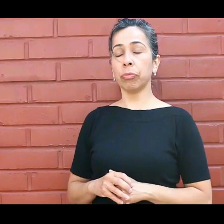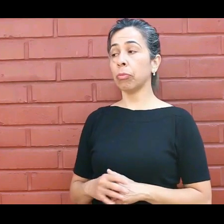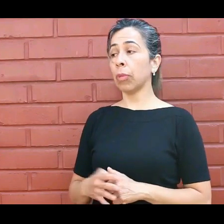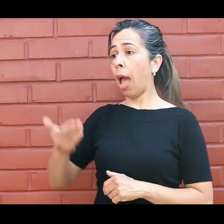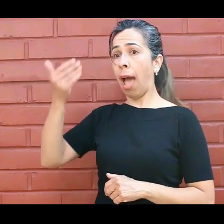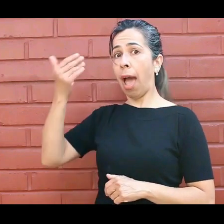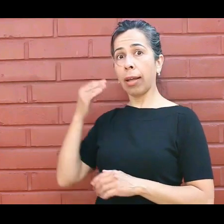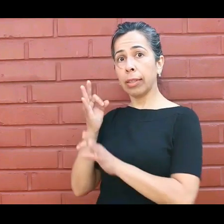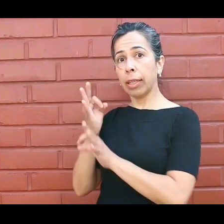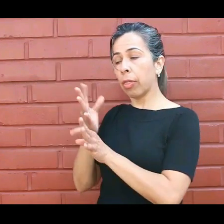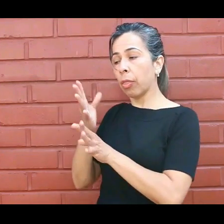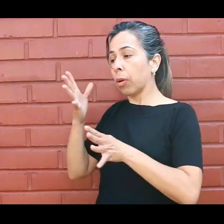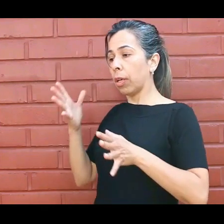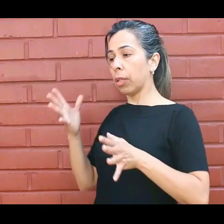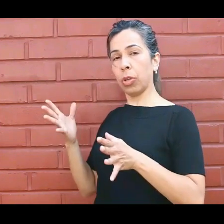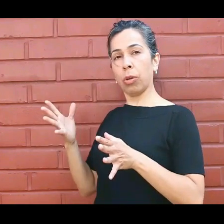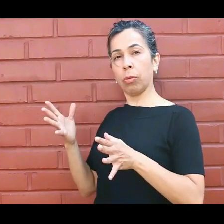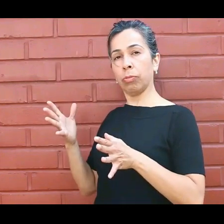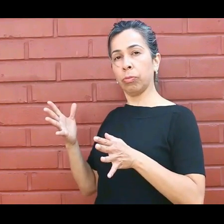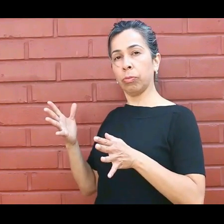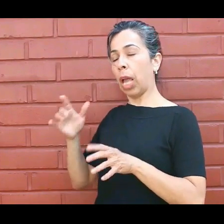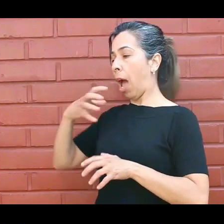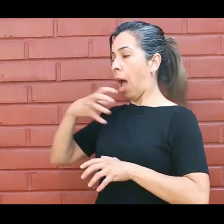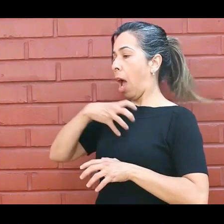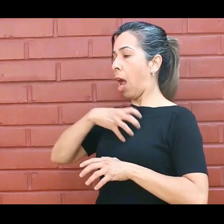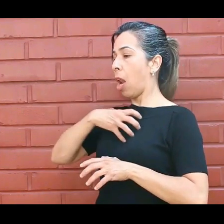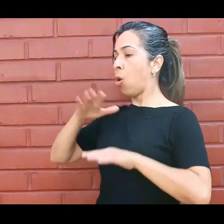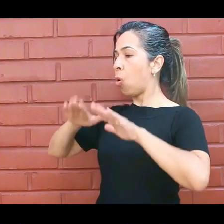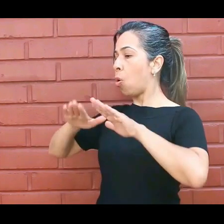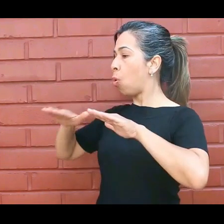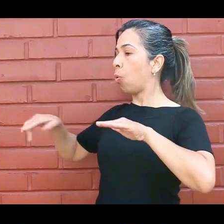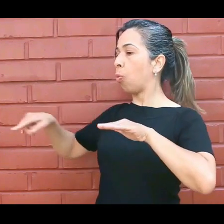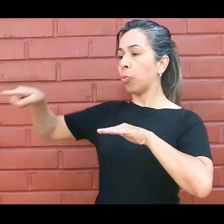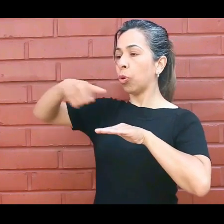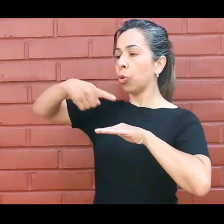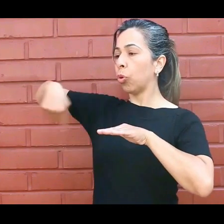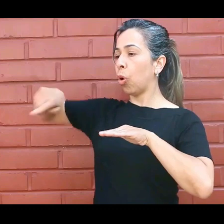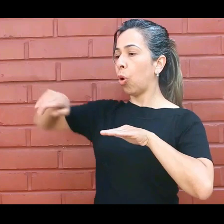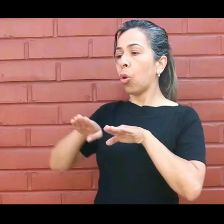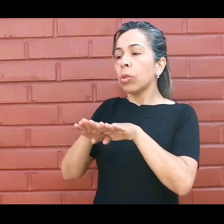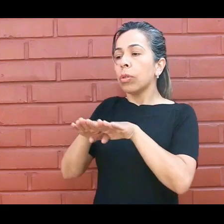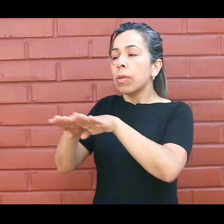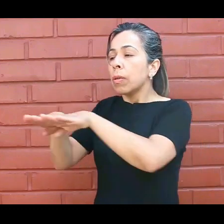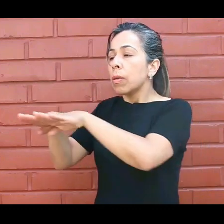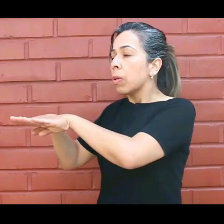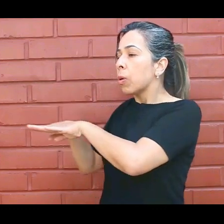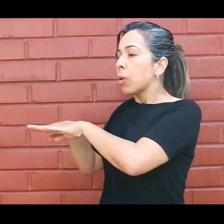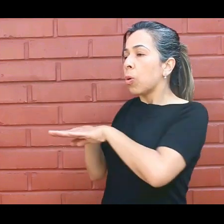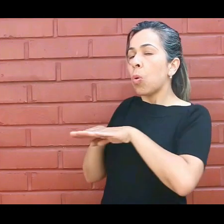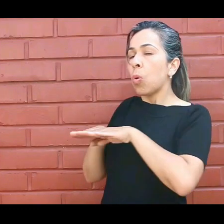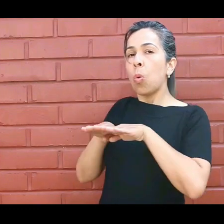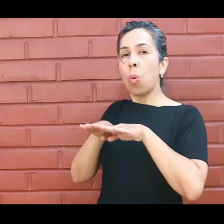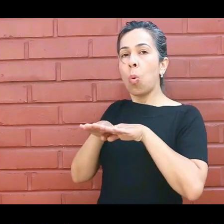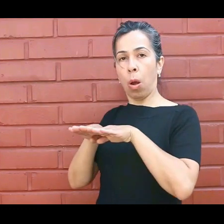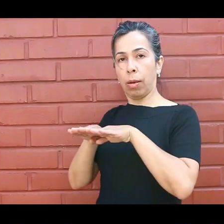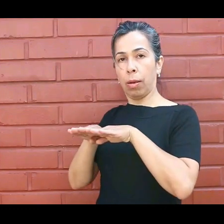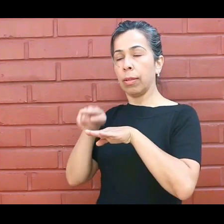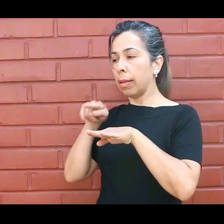necesitamos redefinir la trayectoria teórica de los estudiantes. Nosotros venimos de un régimen académico